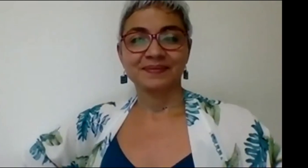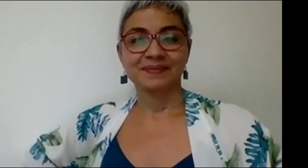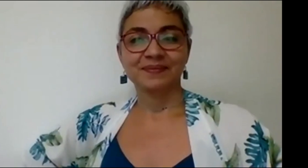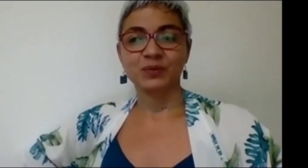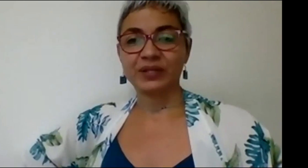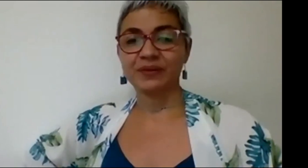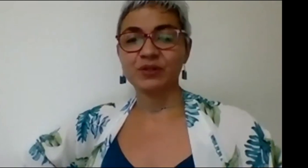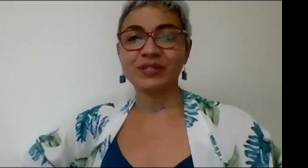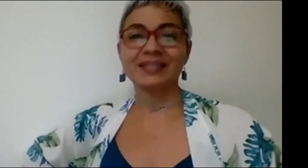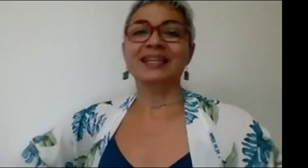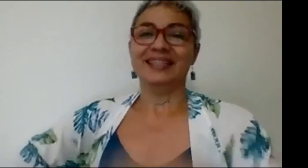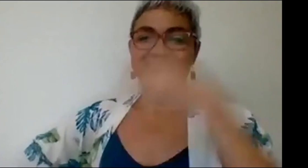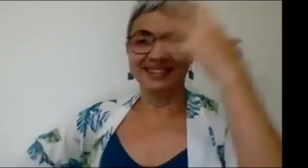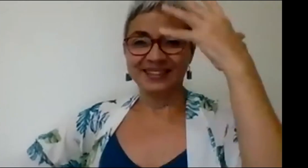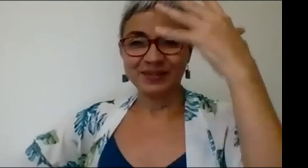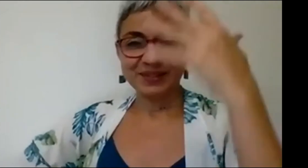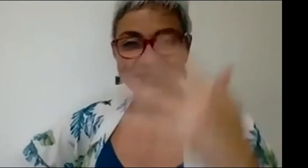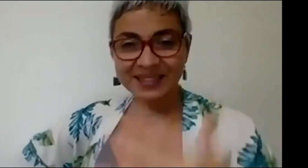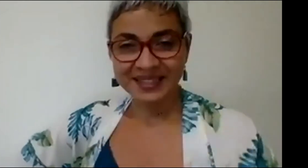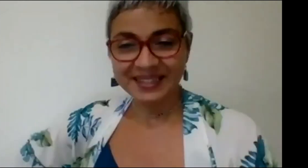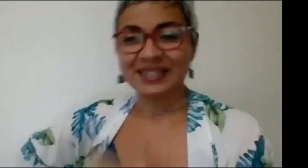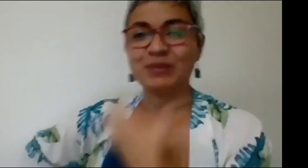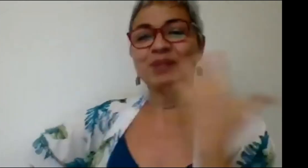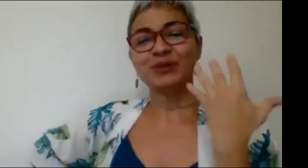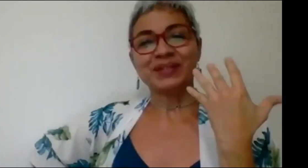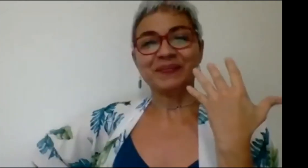bueno entonces reiteramos la pregunta